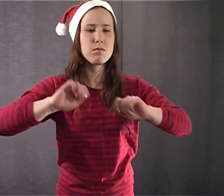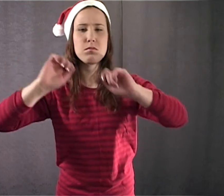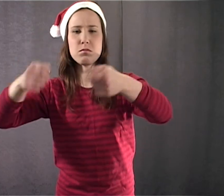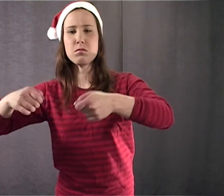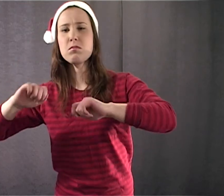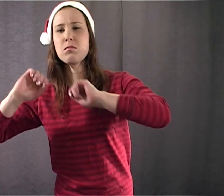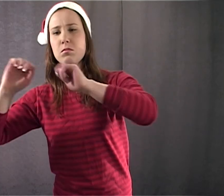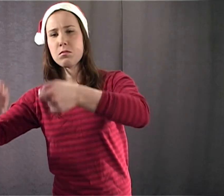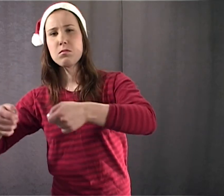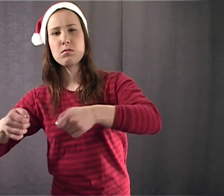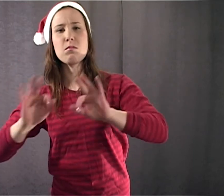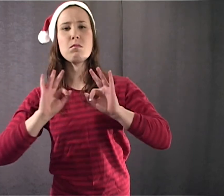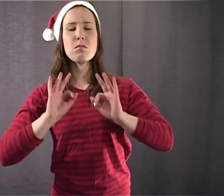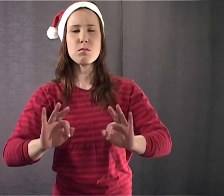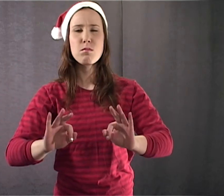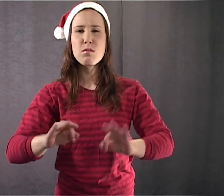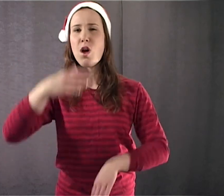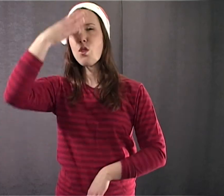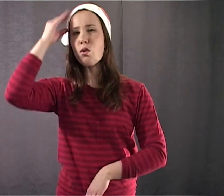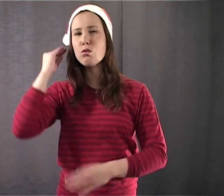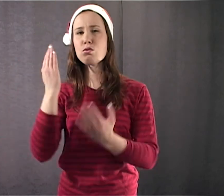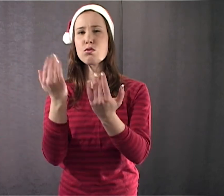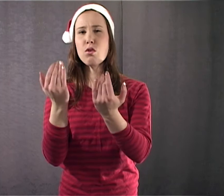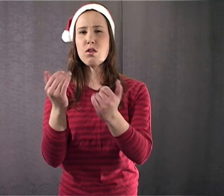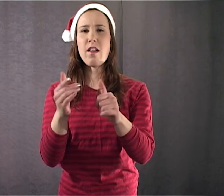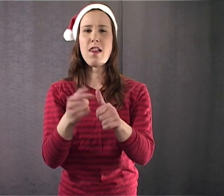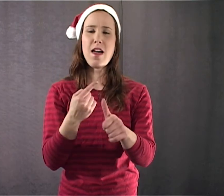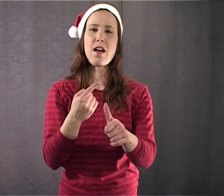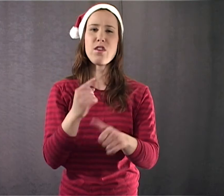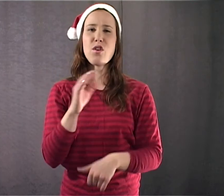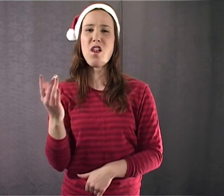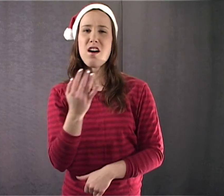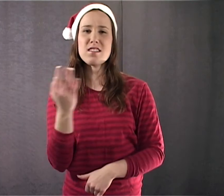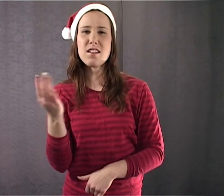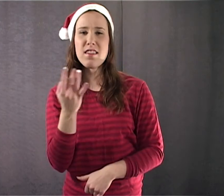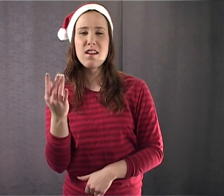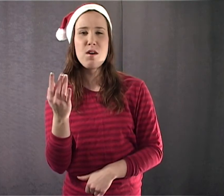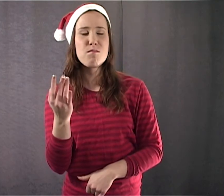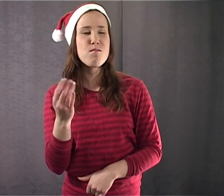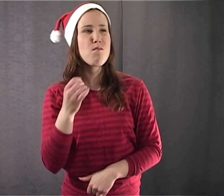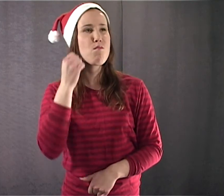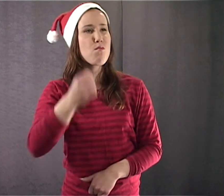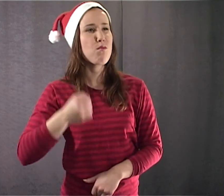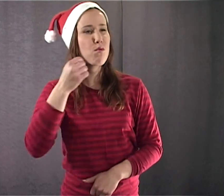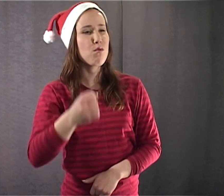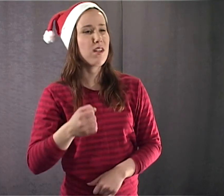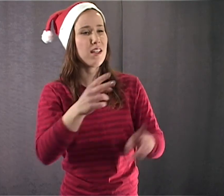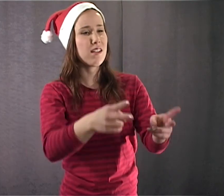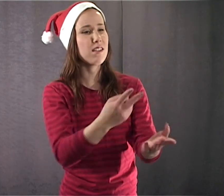porot on valjastettu, tontut ovat valmiina lähtöön. Edessä on vain lähtölaskenta, jonka pukki suorittaa sängystään.